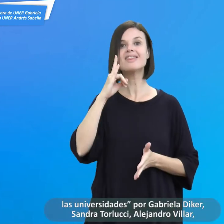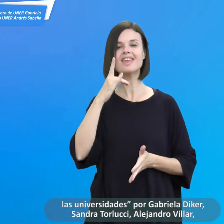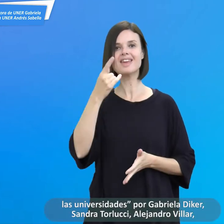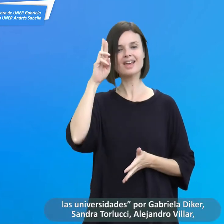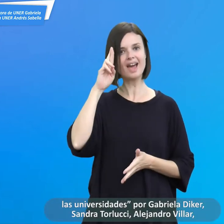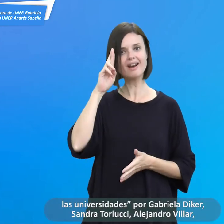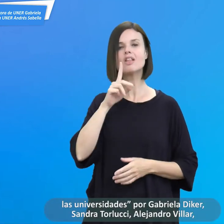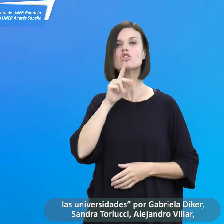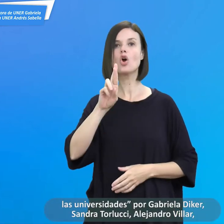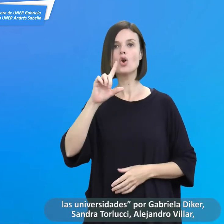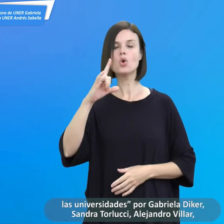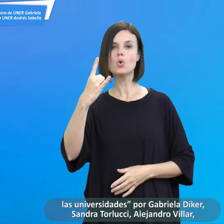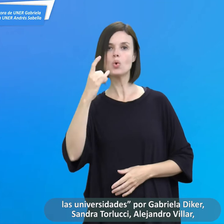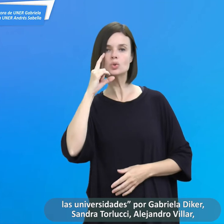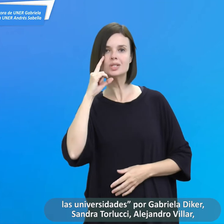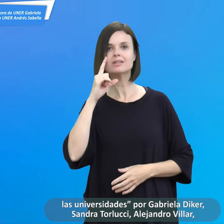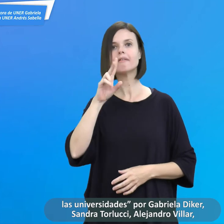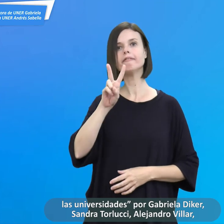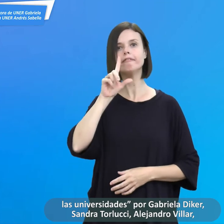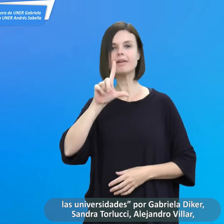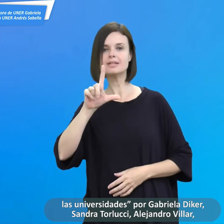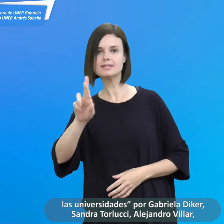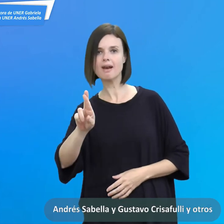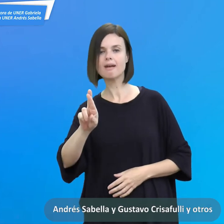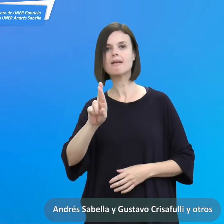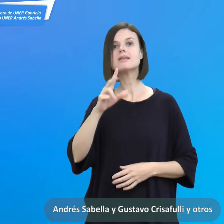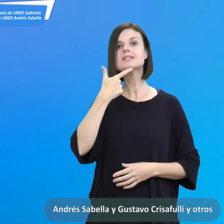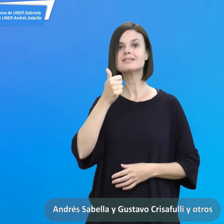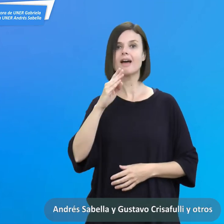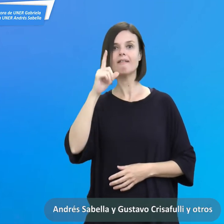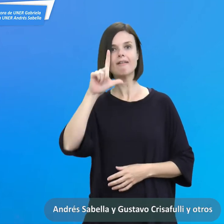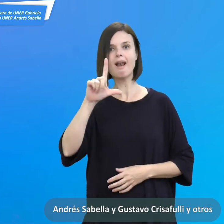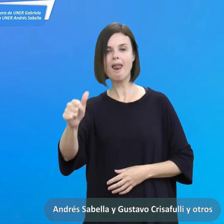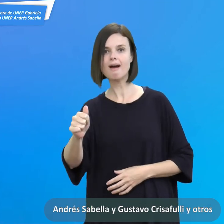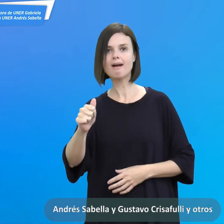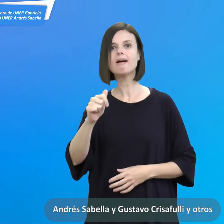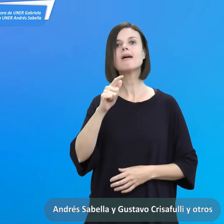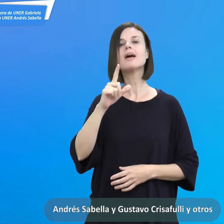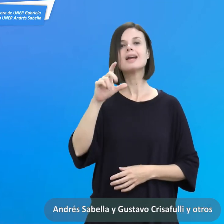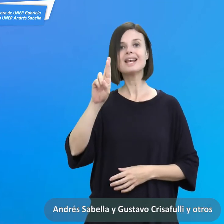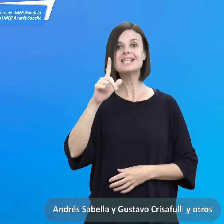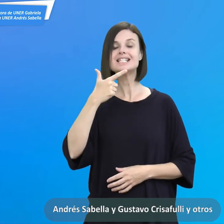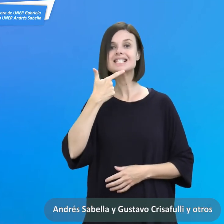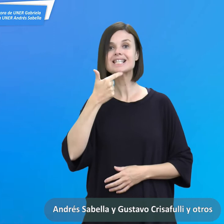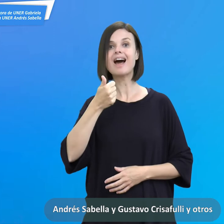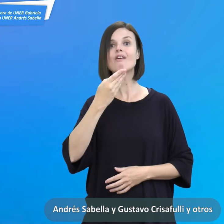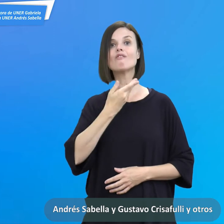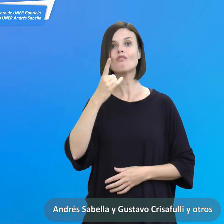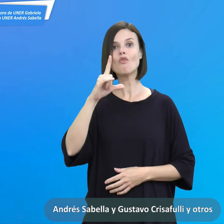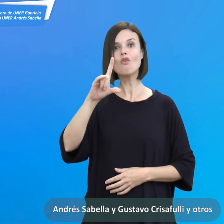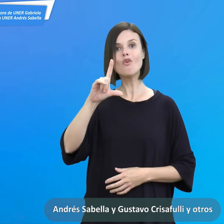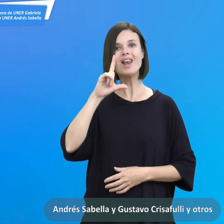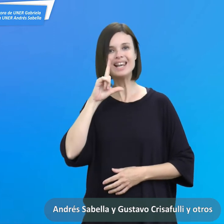Por Gabriela Díker, Sandra Torlucci, Alejandro Villar, Andrés Sabela y